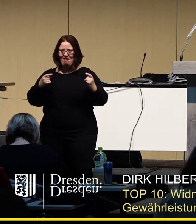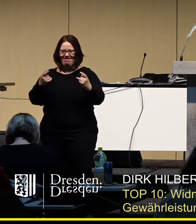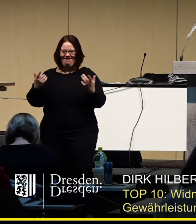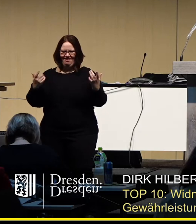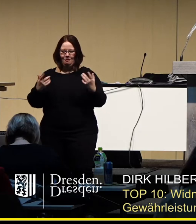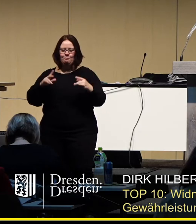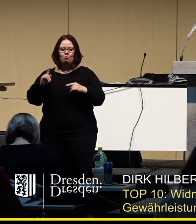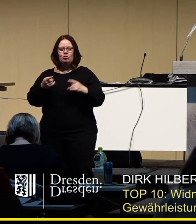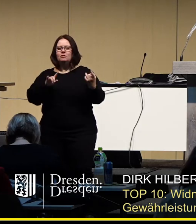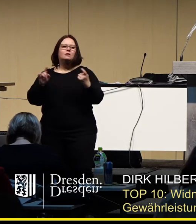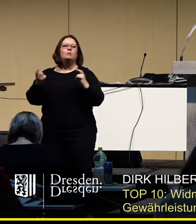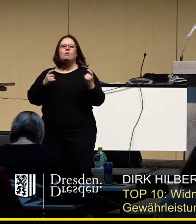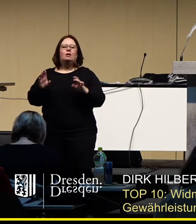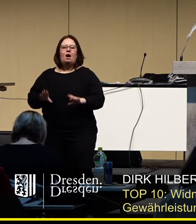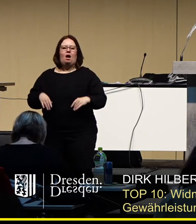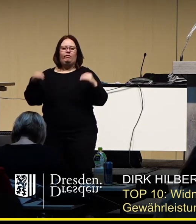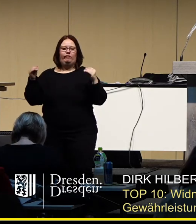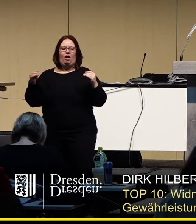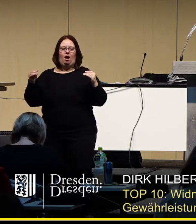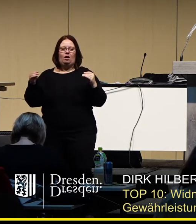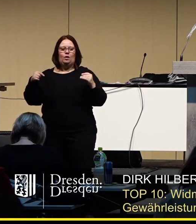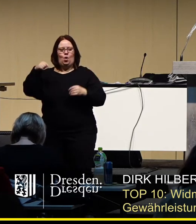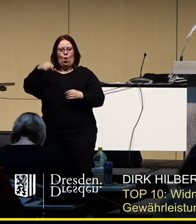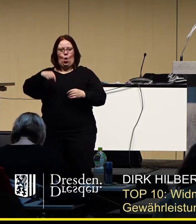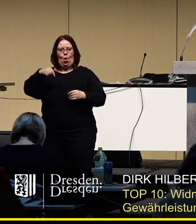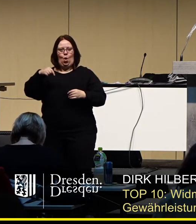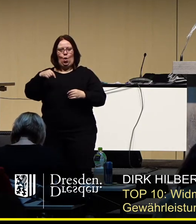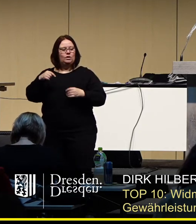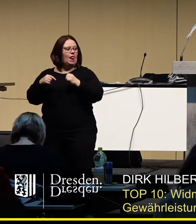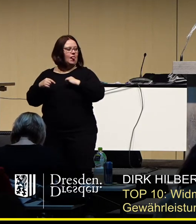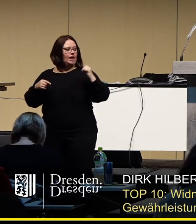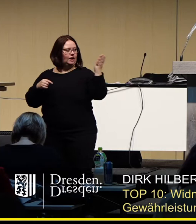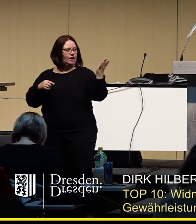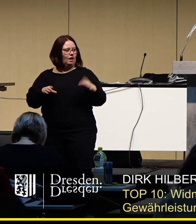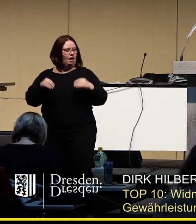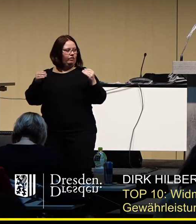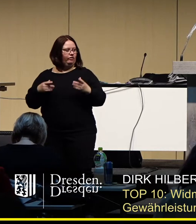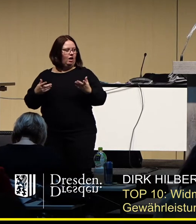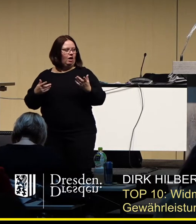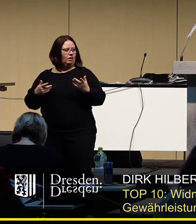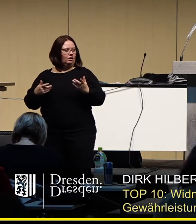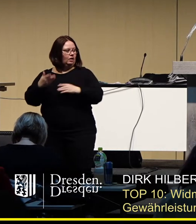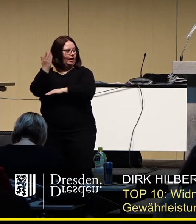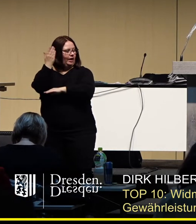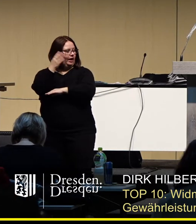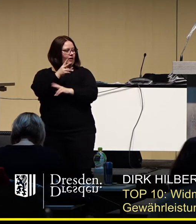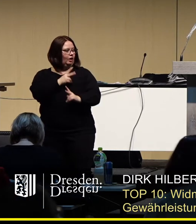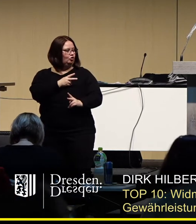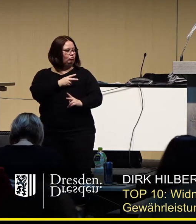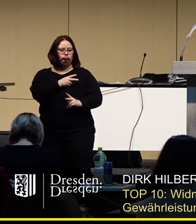an. Und die Debatte beginnt heute. Fraktion Die Linke, wird Rederecht gewünscht?